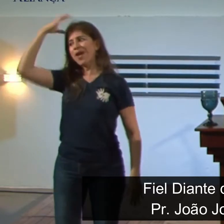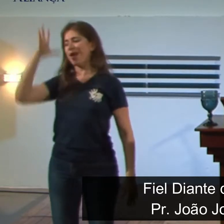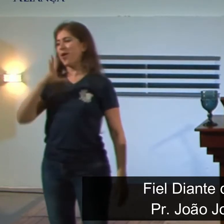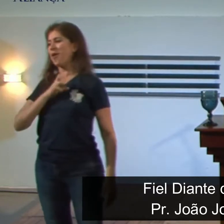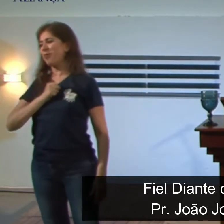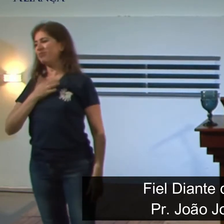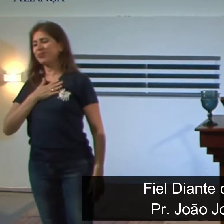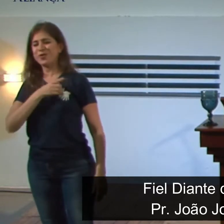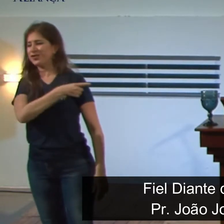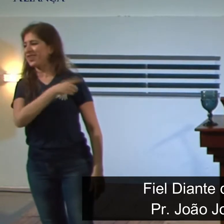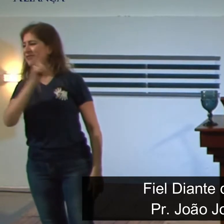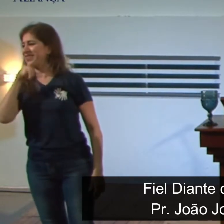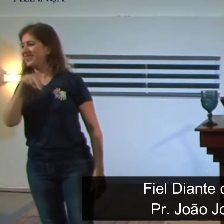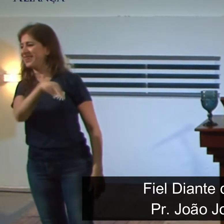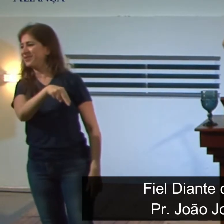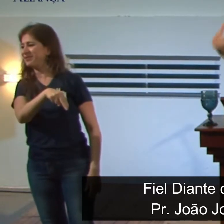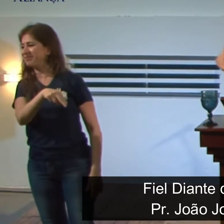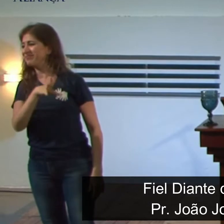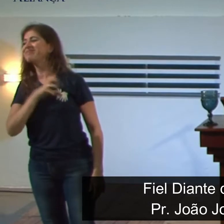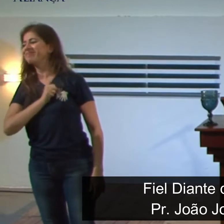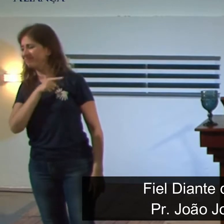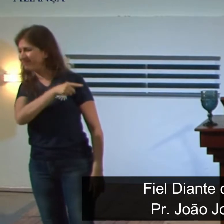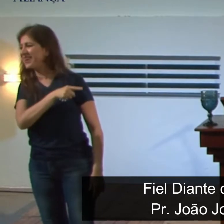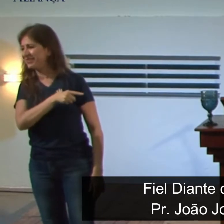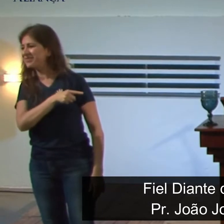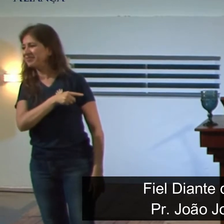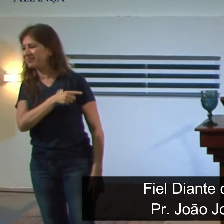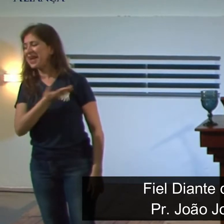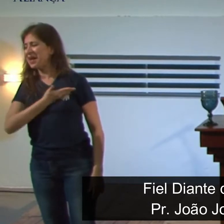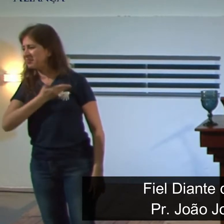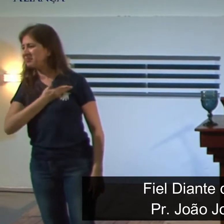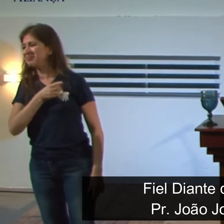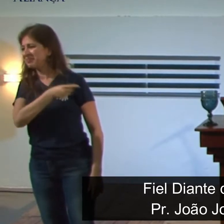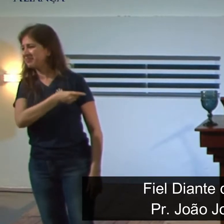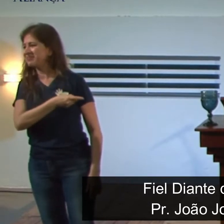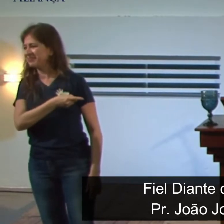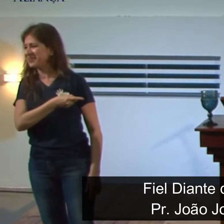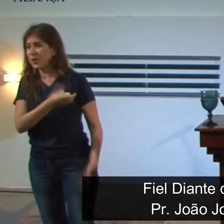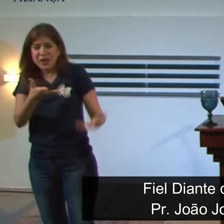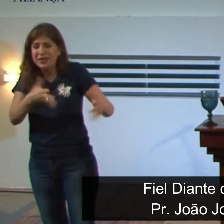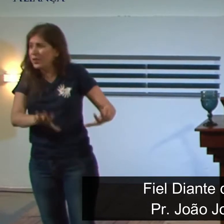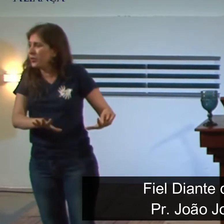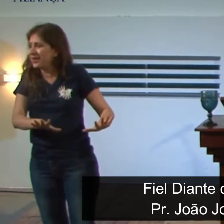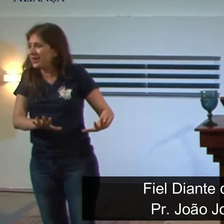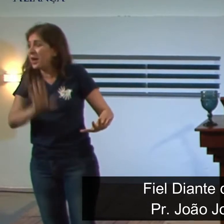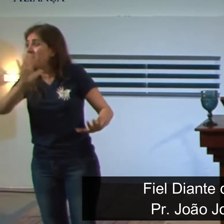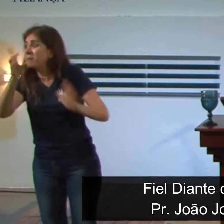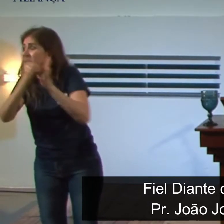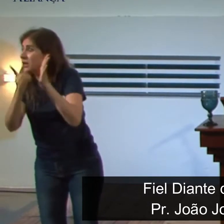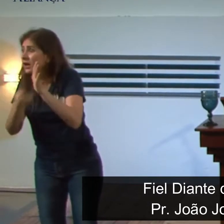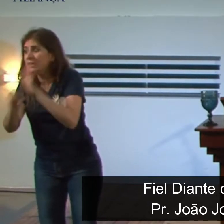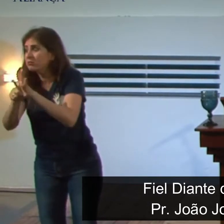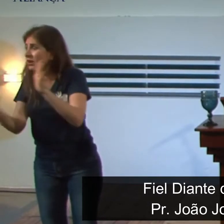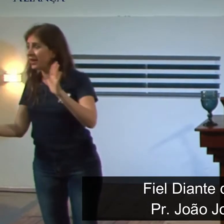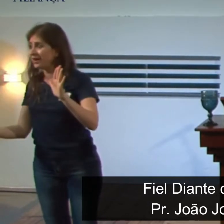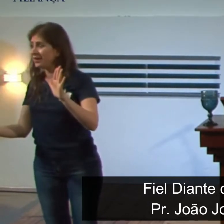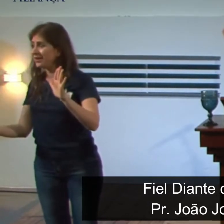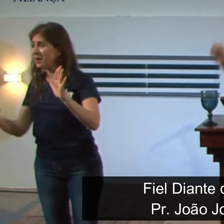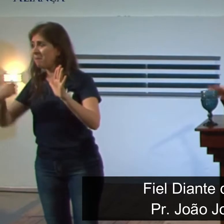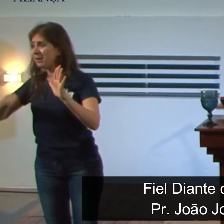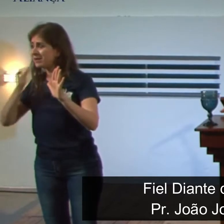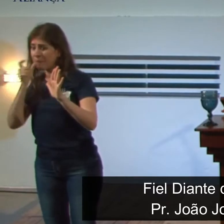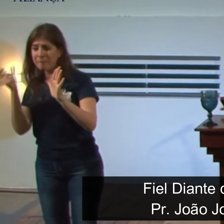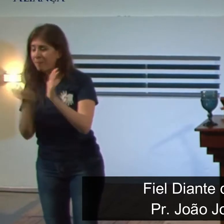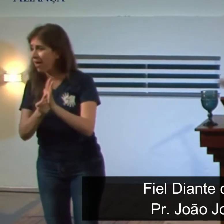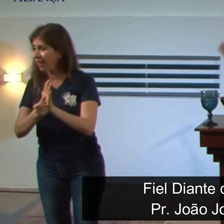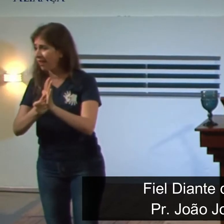dar, ele gostava, ele tinha, amava Daniel, tinha Daniel em estima, então ele não queria que aquilo acontecesse com Daniel, porém, palavra de